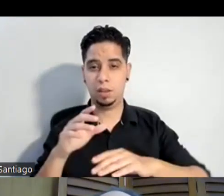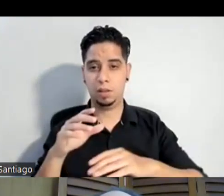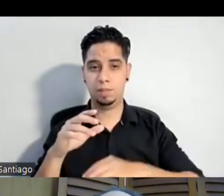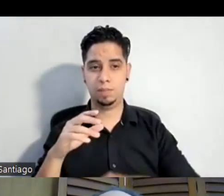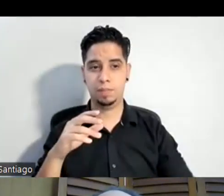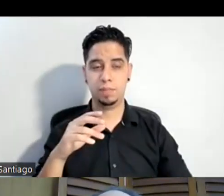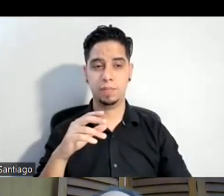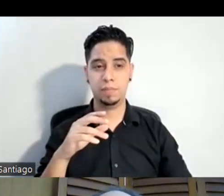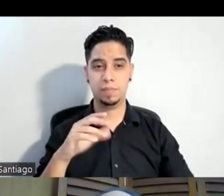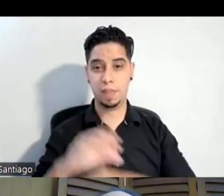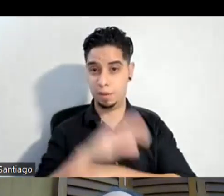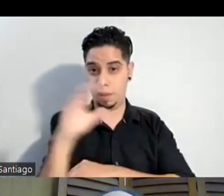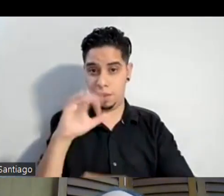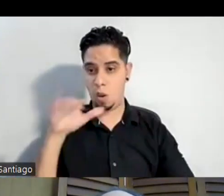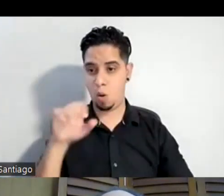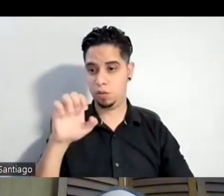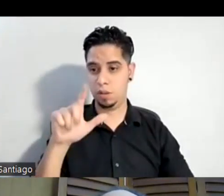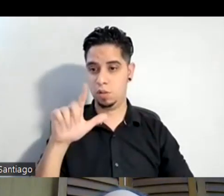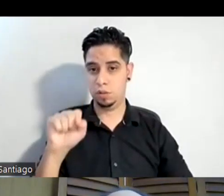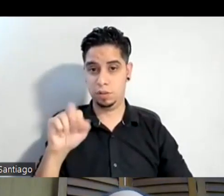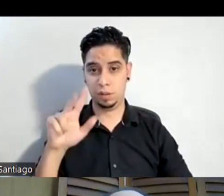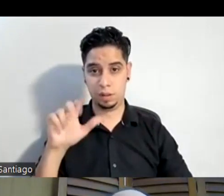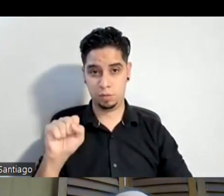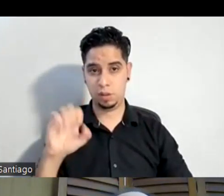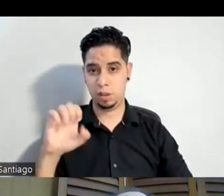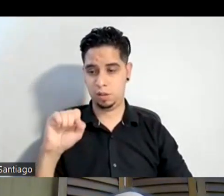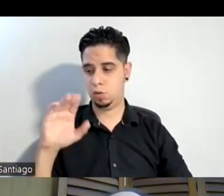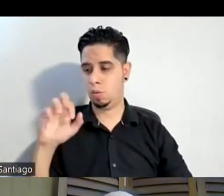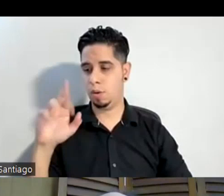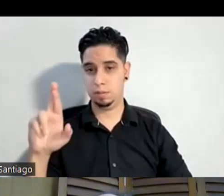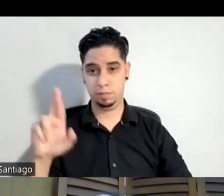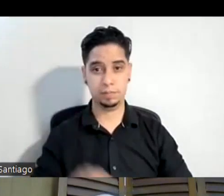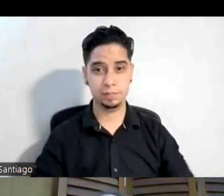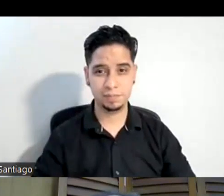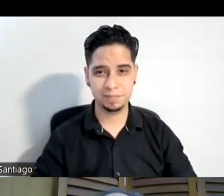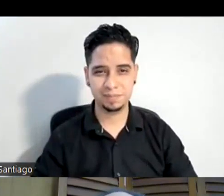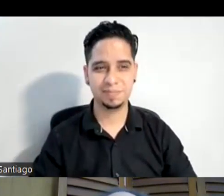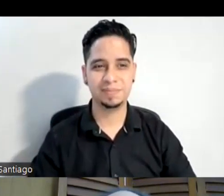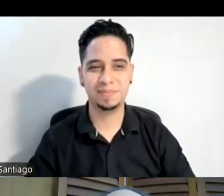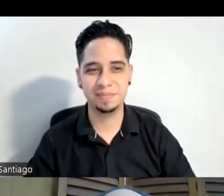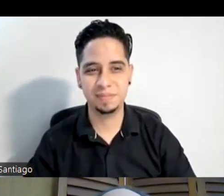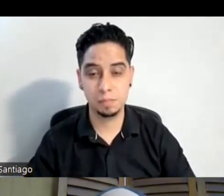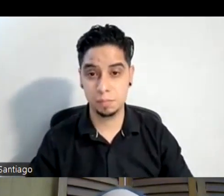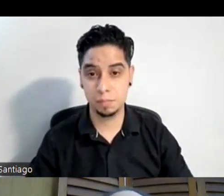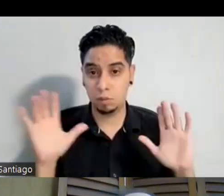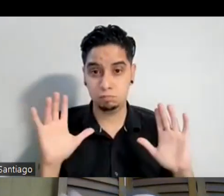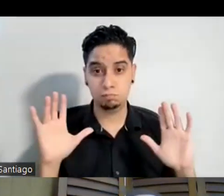Escobar José Luis Ramos Escobar lo dije bien bueno pues entonces nos vemos y nos vamos